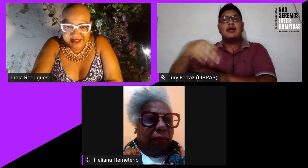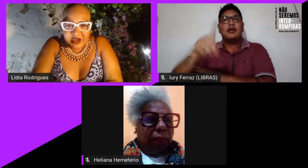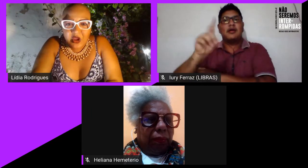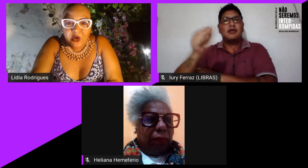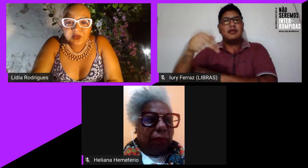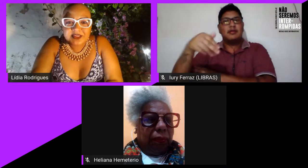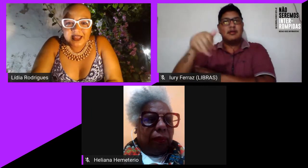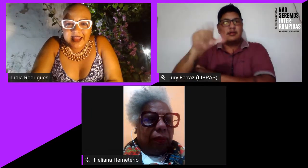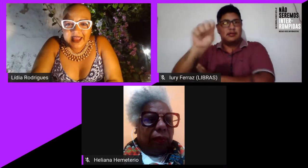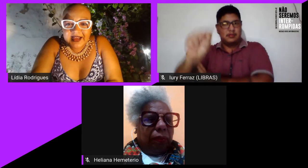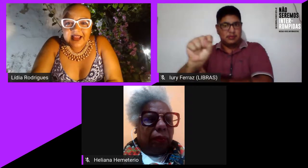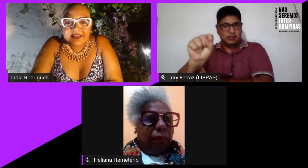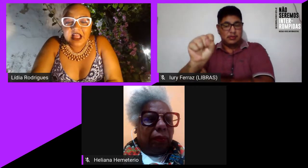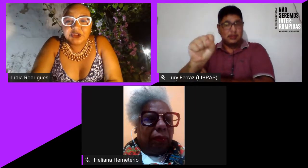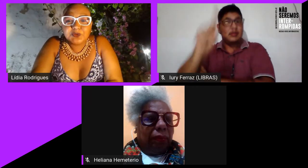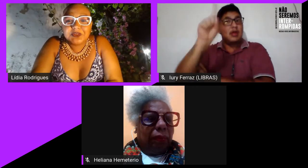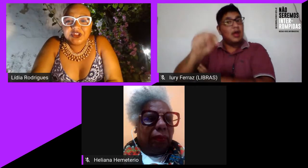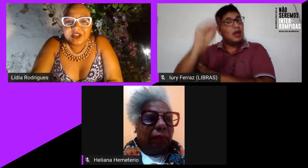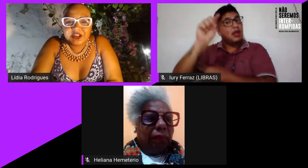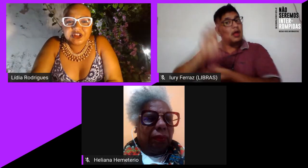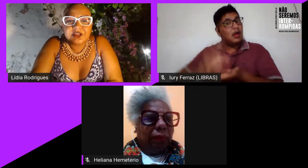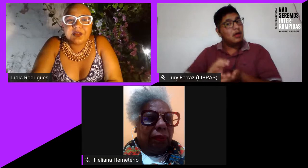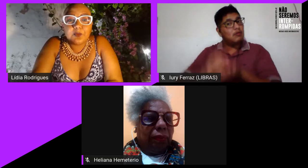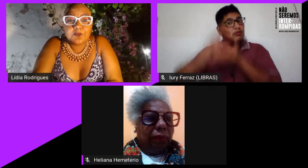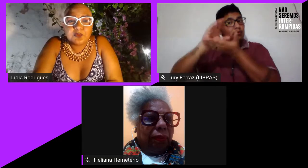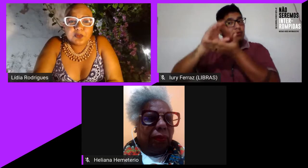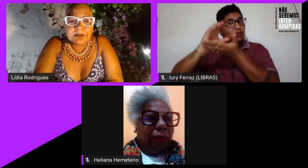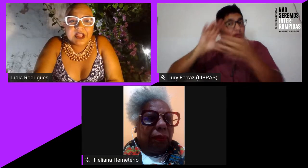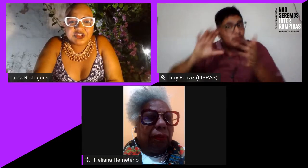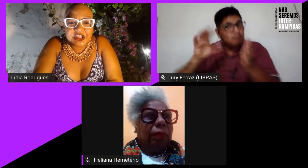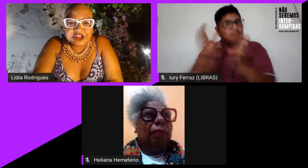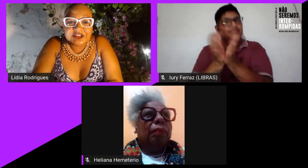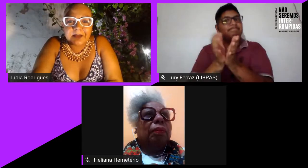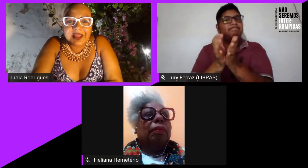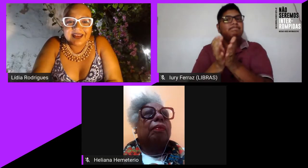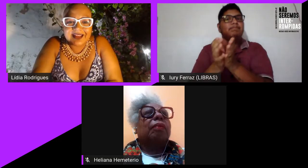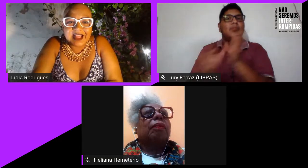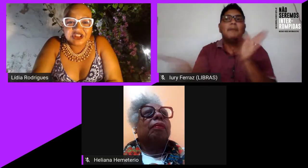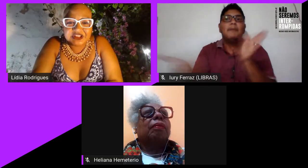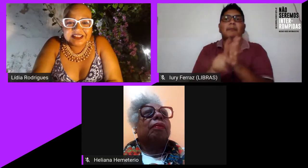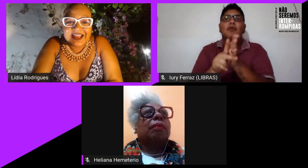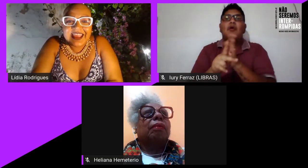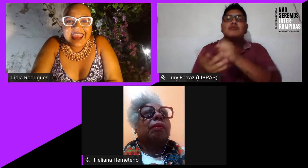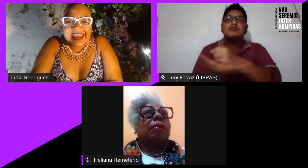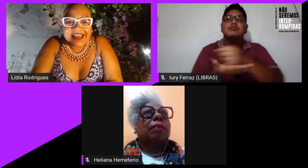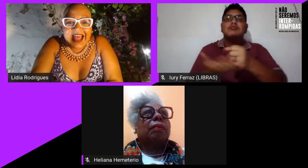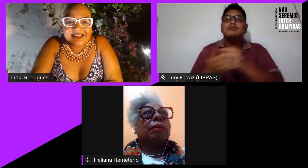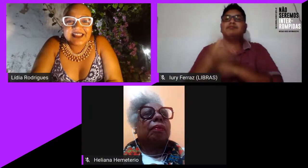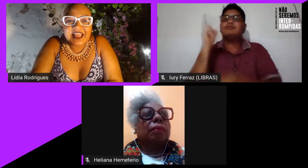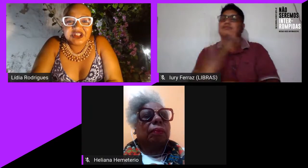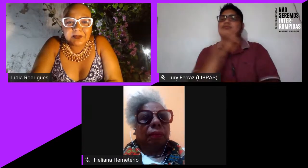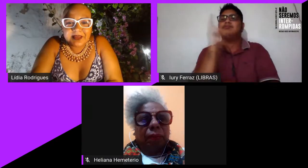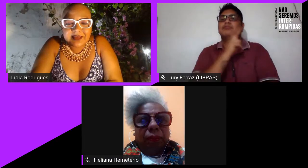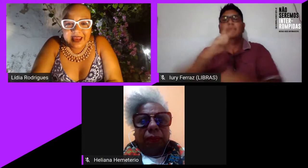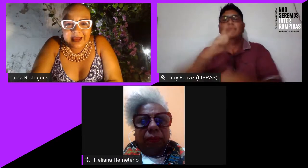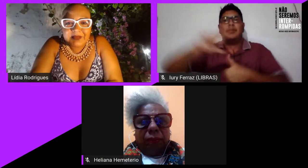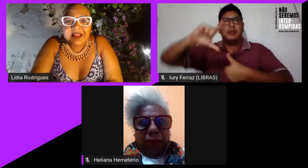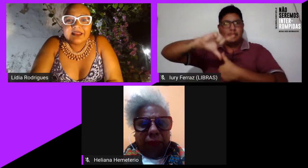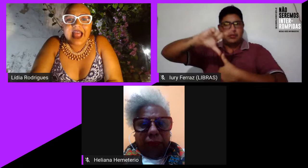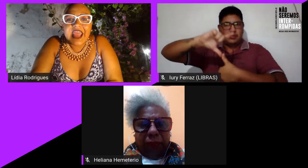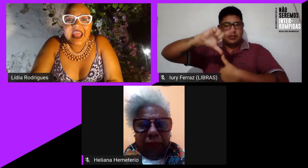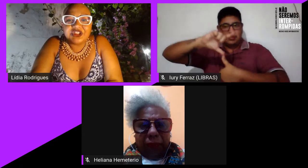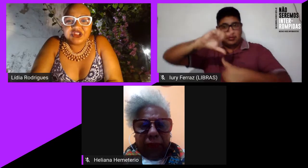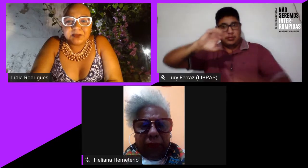ativistas, conselheira da junta diretiva do Fundo Emergente da América Latina em LACE LGBT,